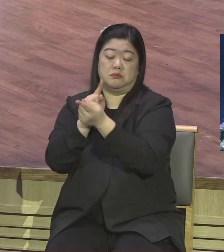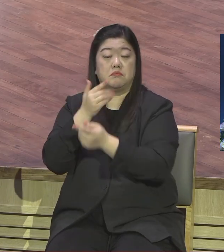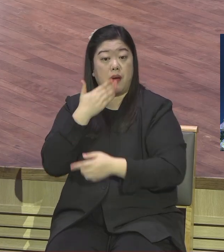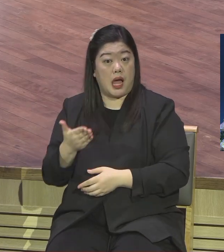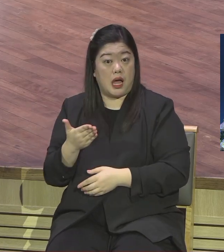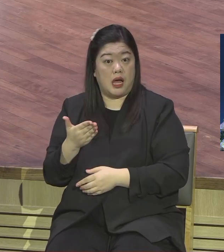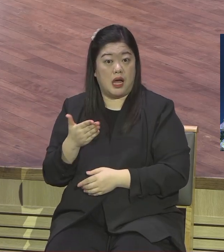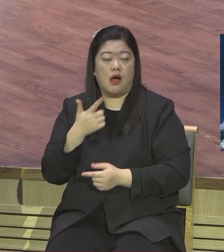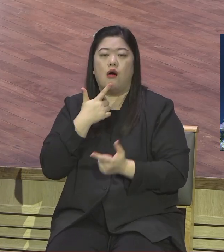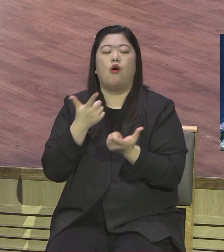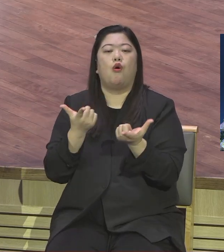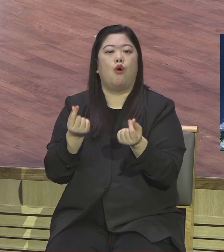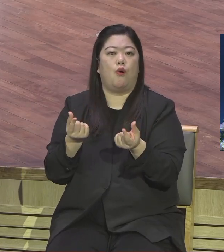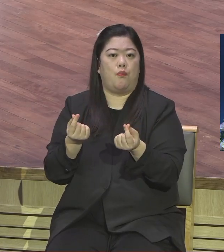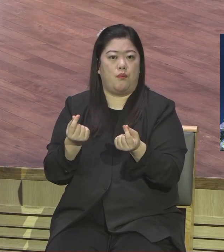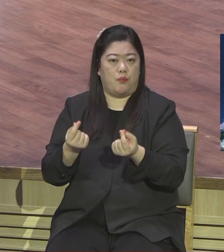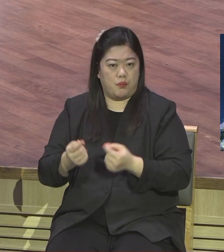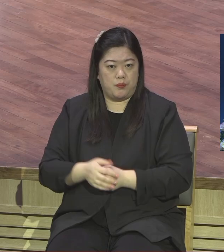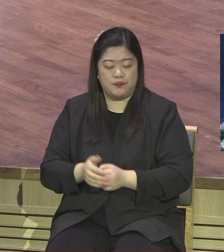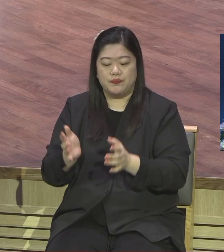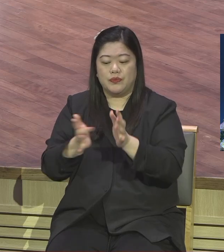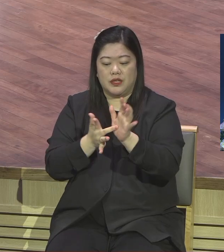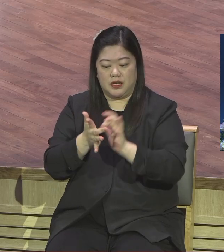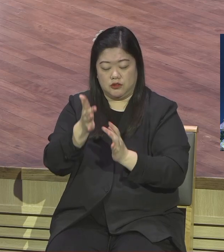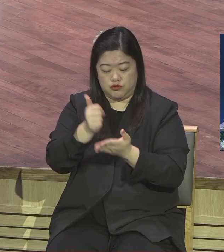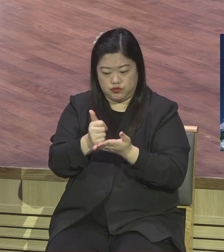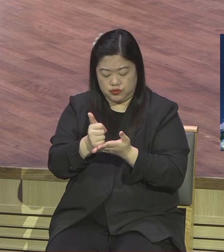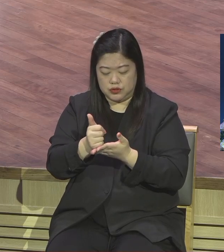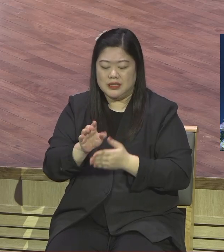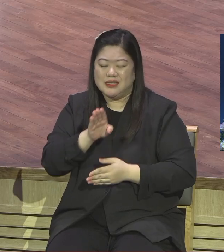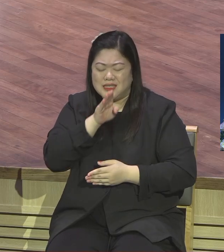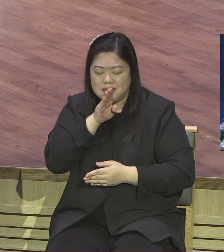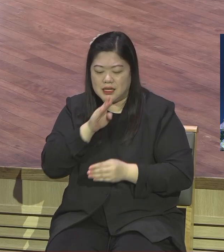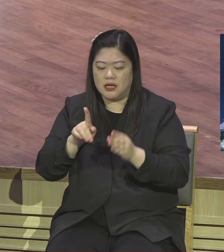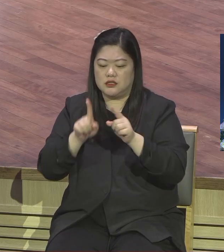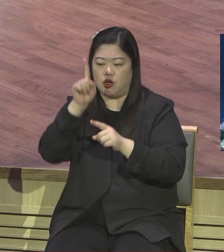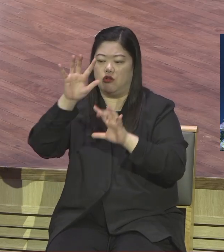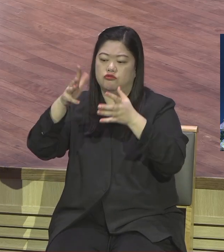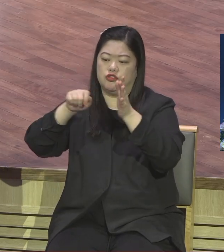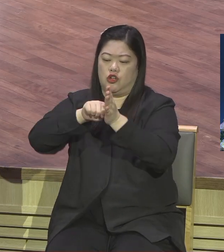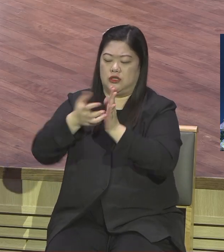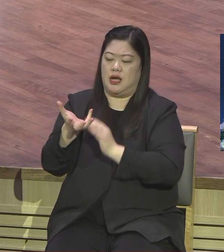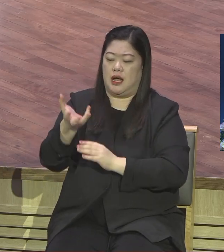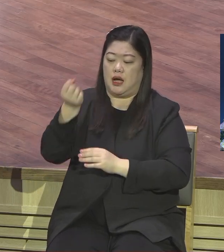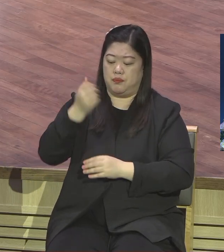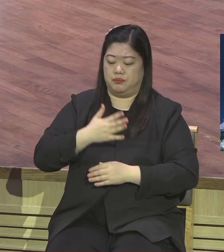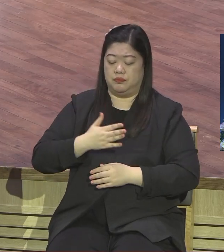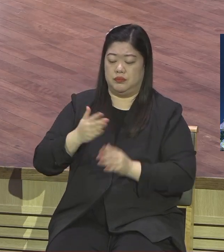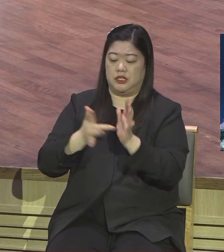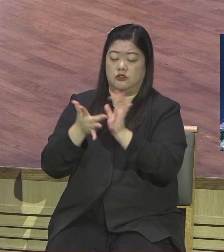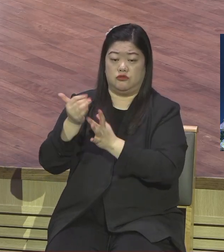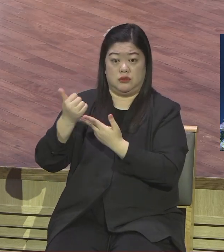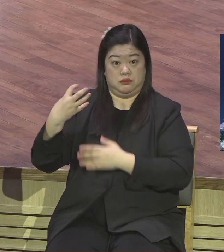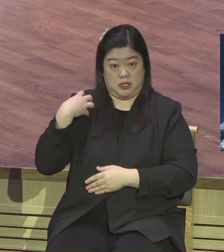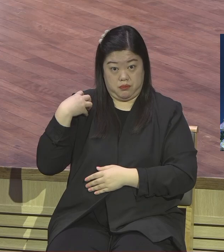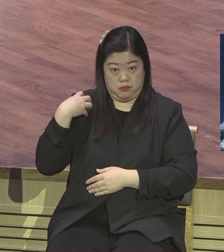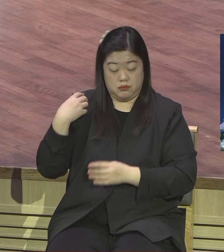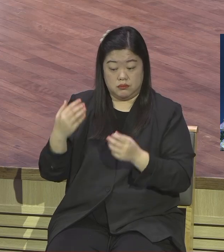예수님이 천국 열쇠의 주인 되신다는 것은 예수님을 통하지 않고는 절대로